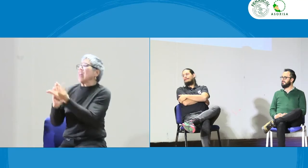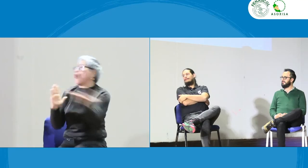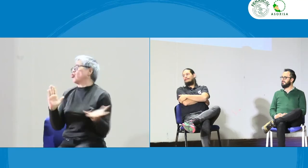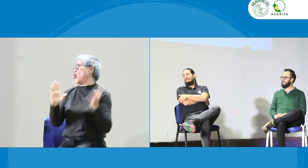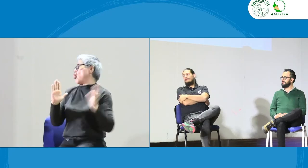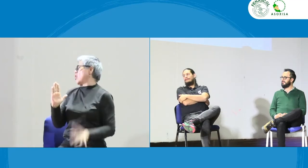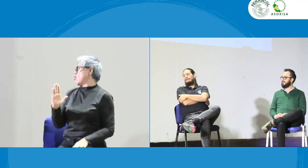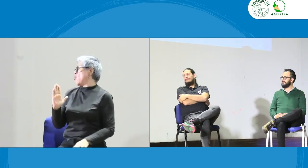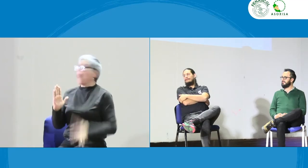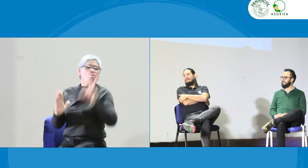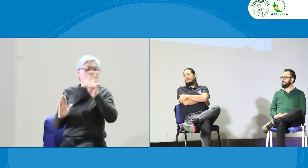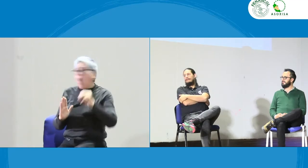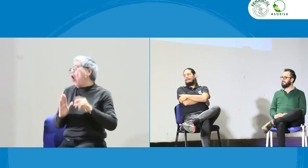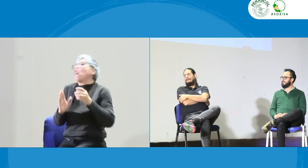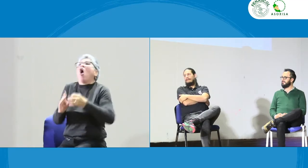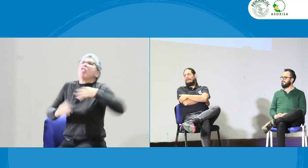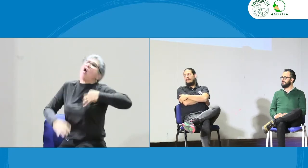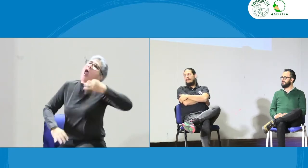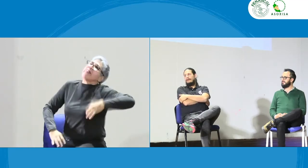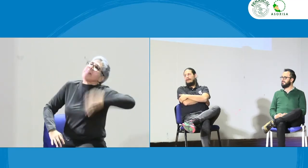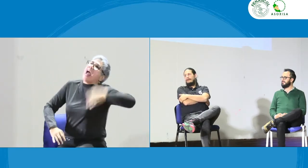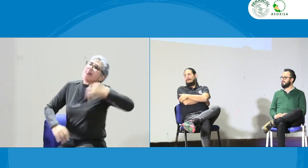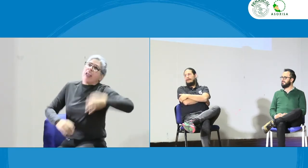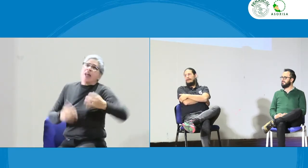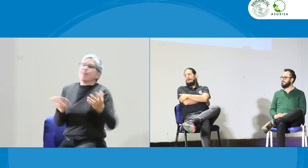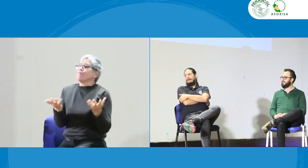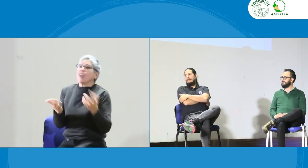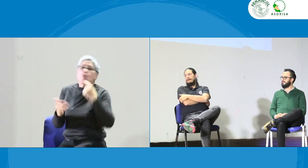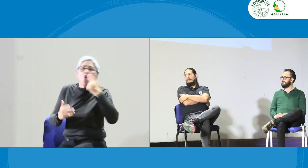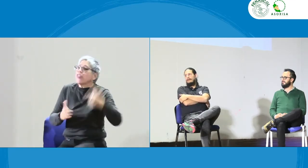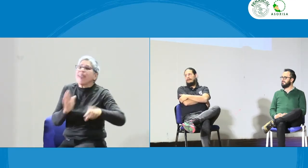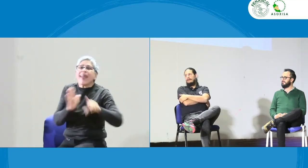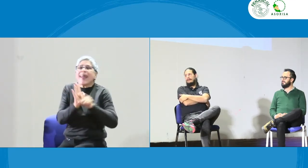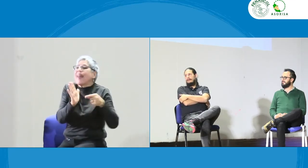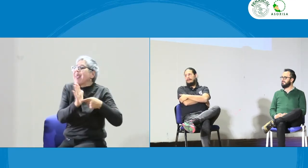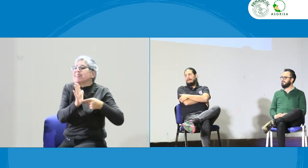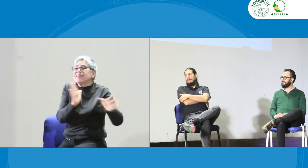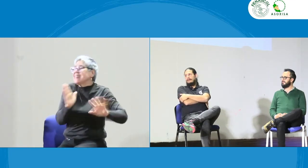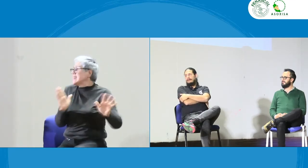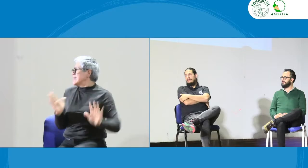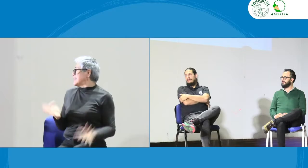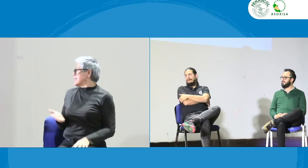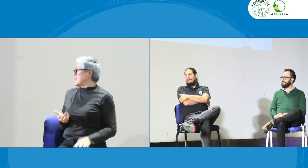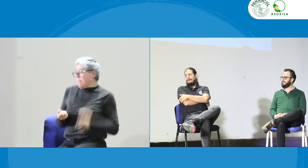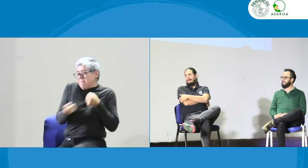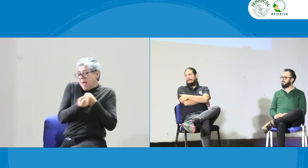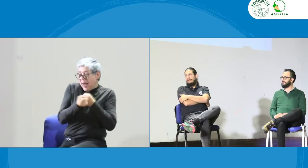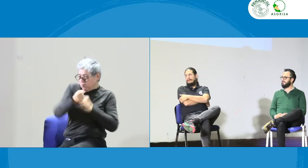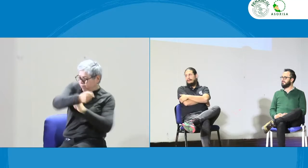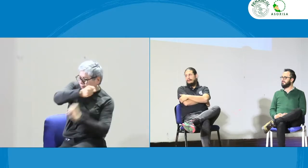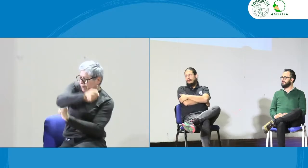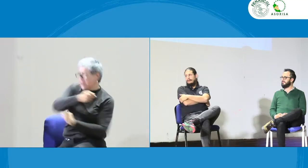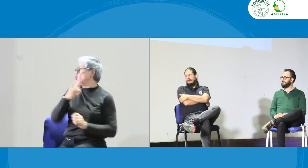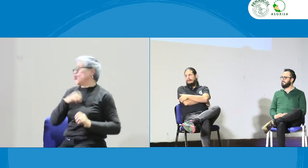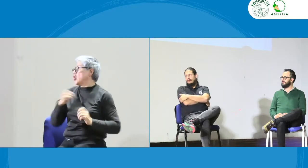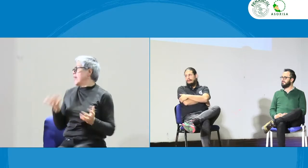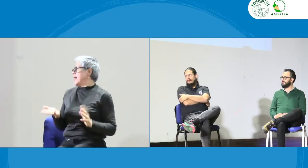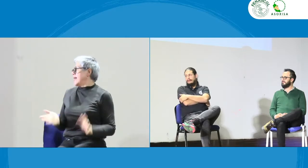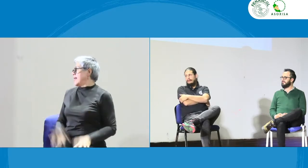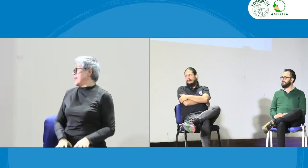hablemos de deontología no de ética porque es que cómo se regula la ética cómo se fortalece este